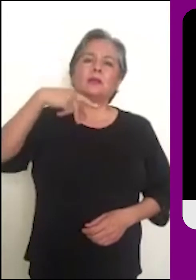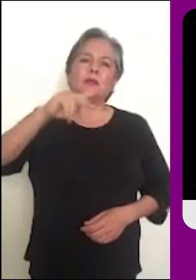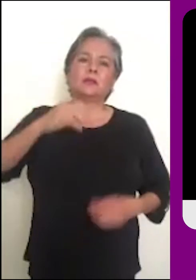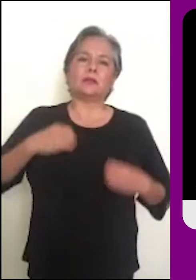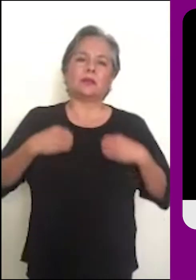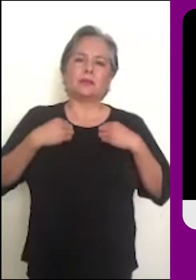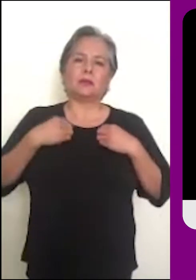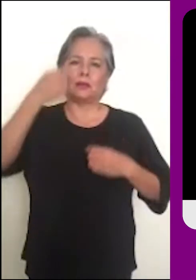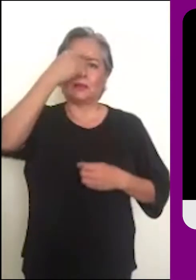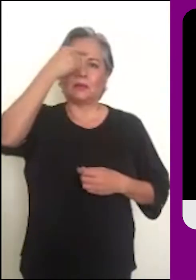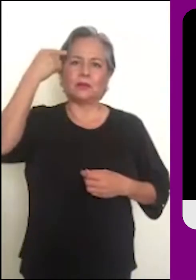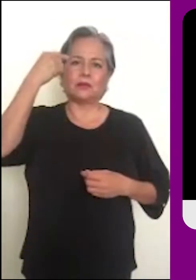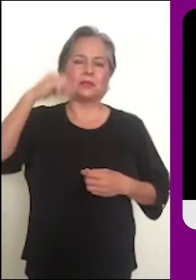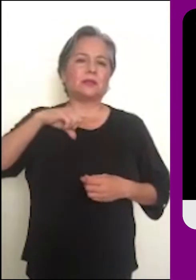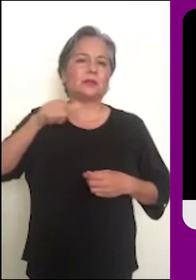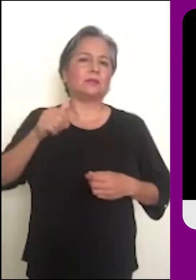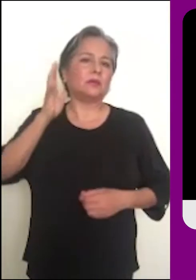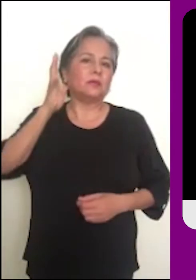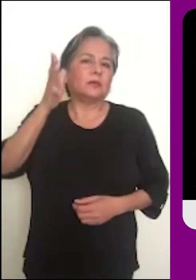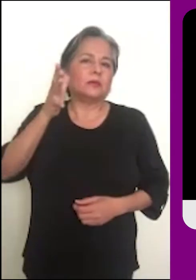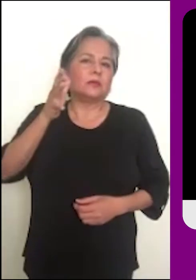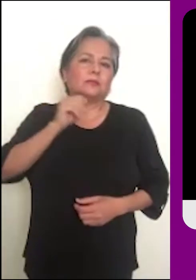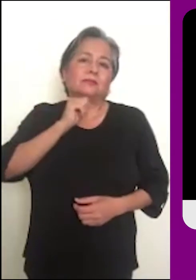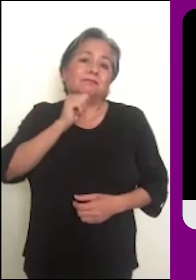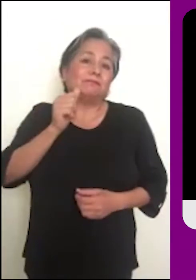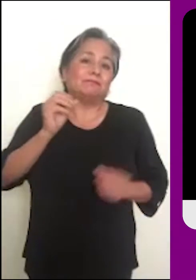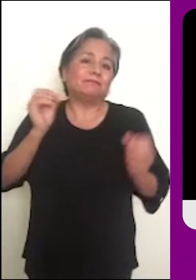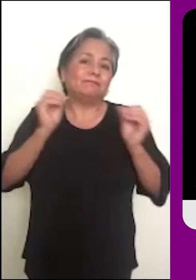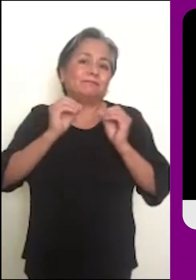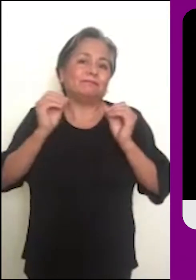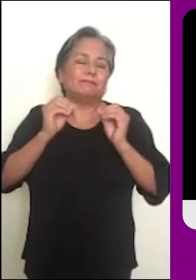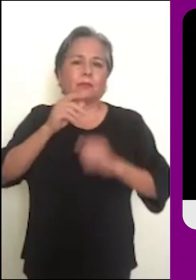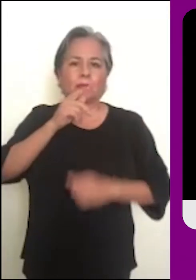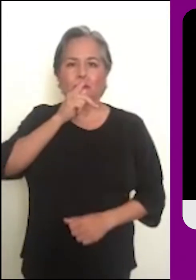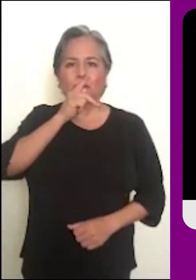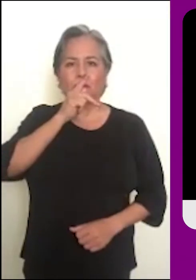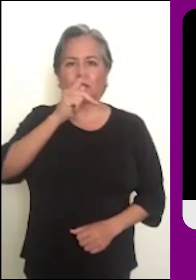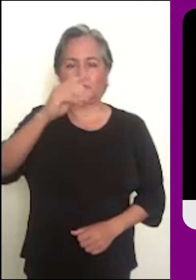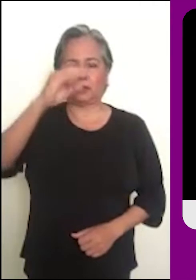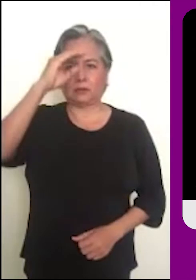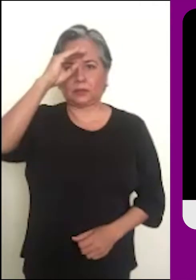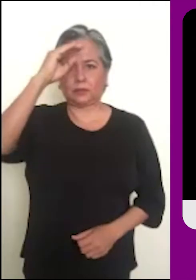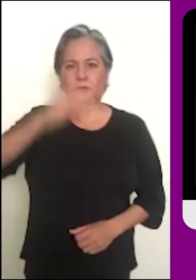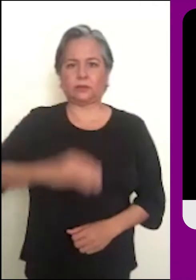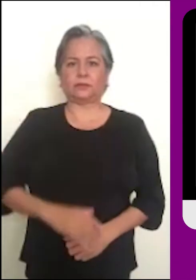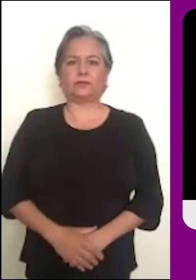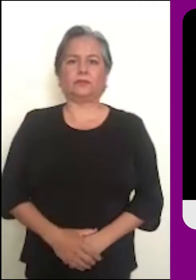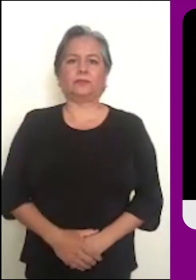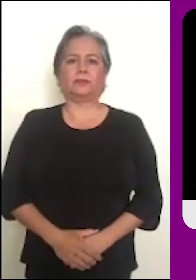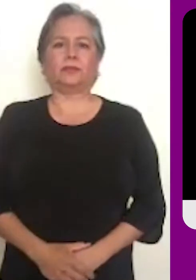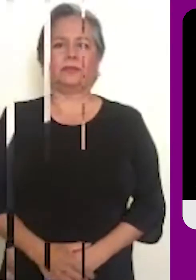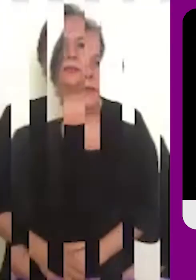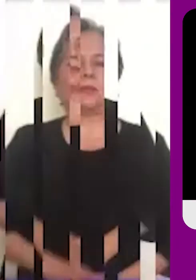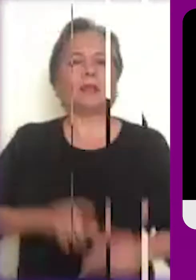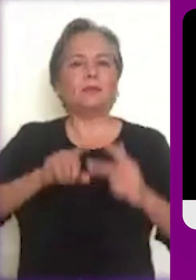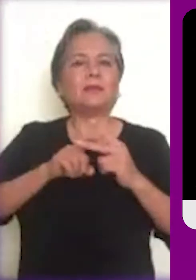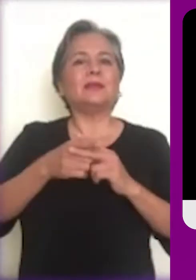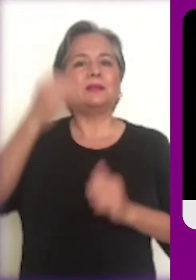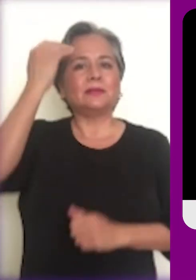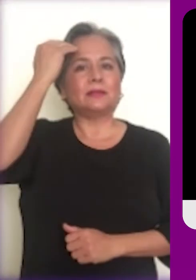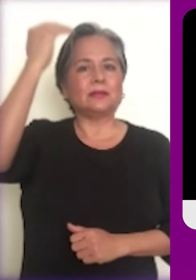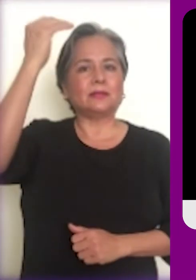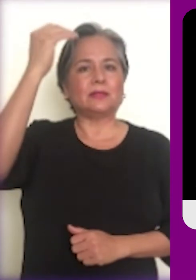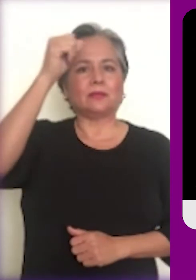ganar todo el mundo, si se pierde a sí mismo o se destruye? Palabra del Señor.